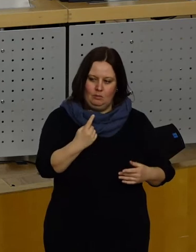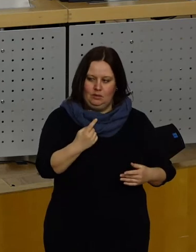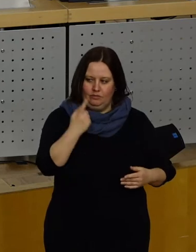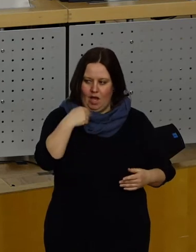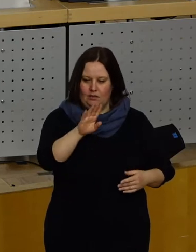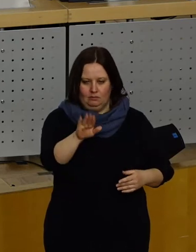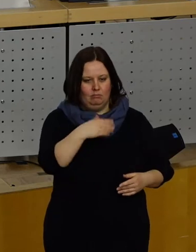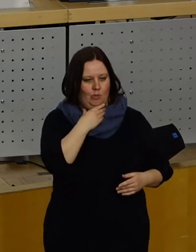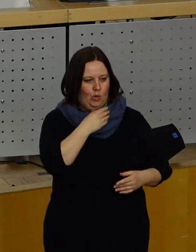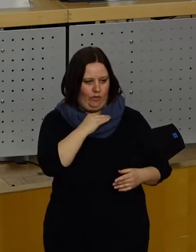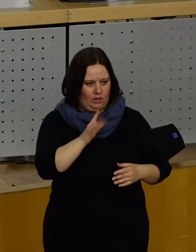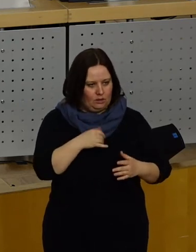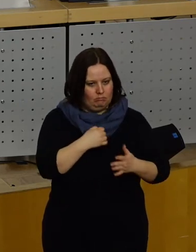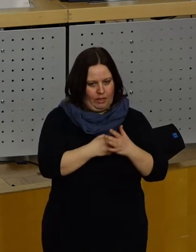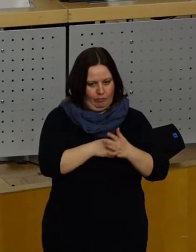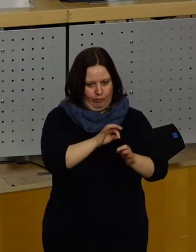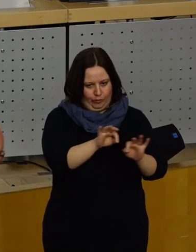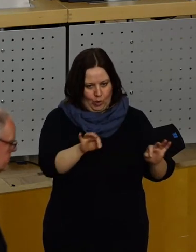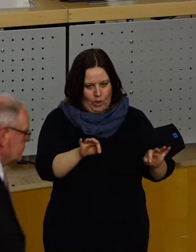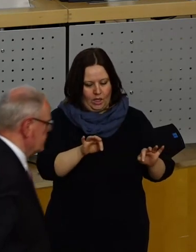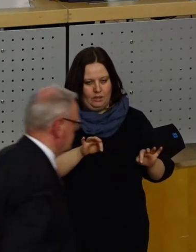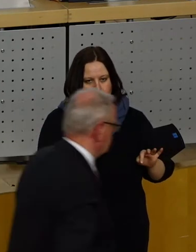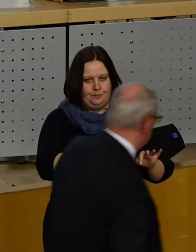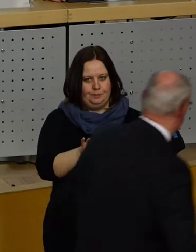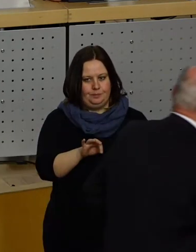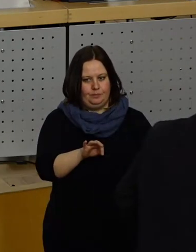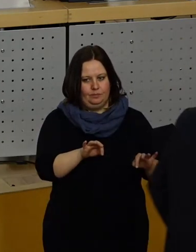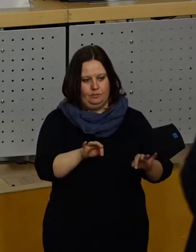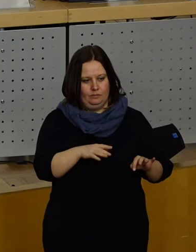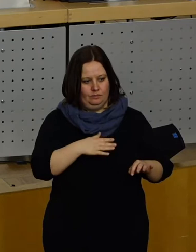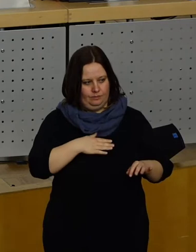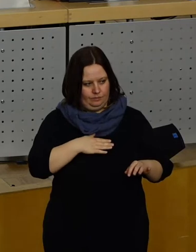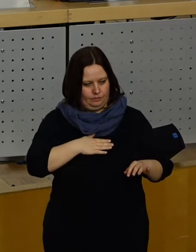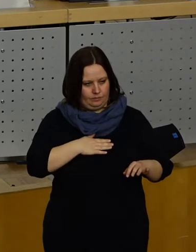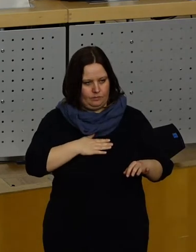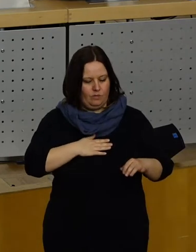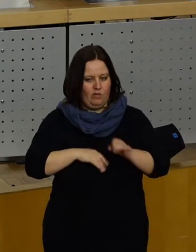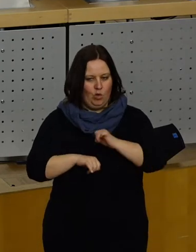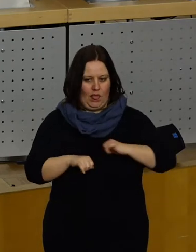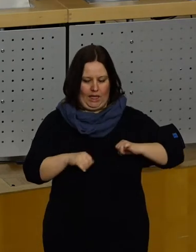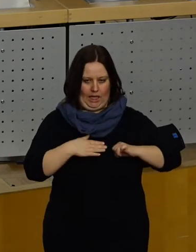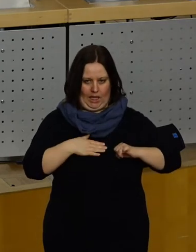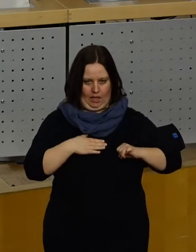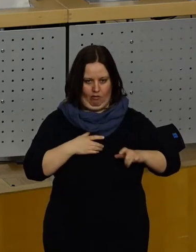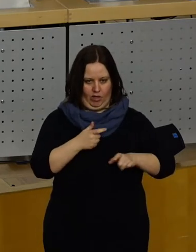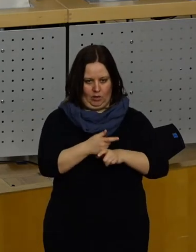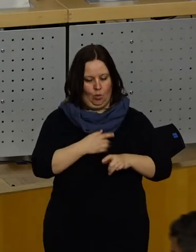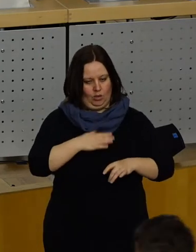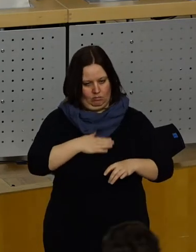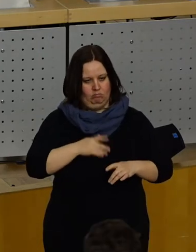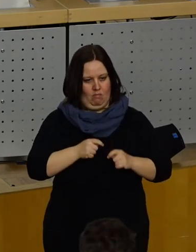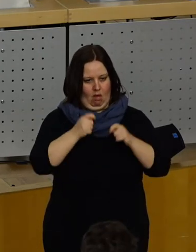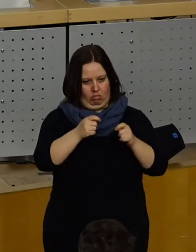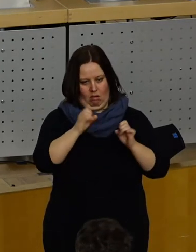für die Belange behinderter Menschen einsetzen, haben wir, in Vertretung für die Linke bin ich dort, auch diesem Antrag